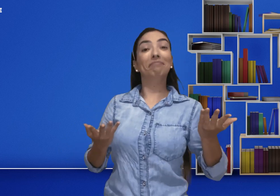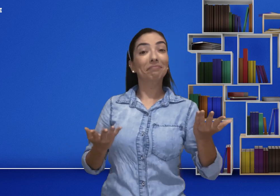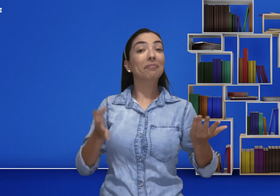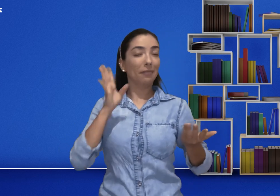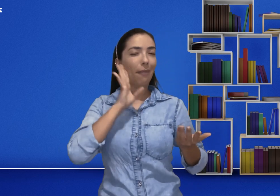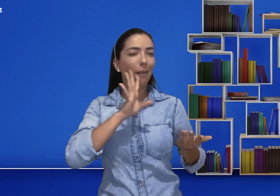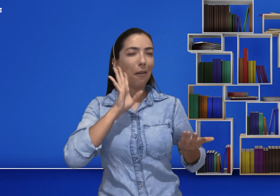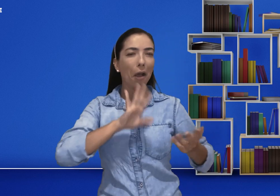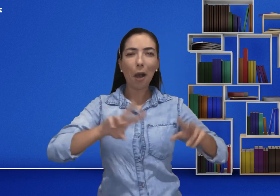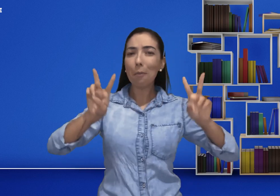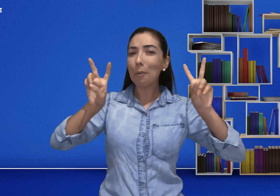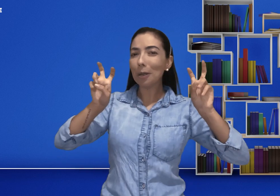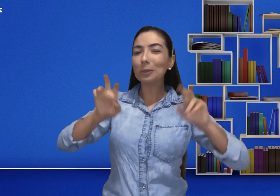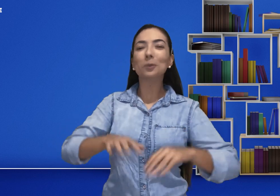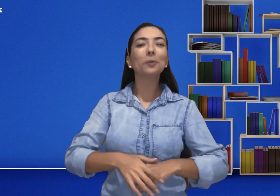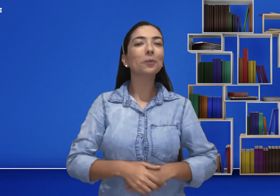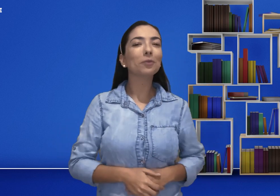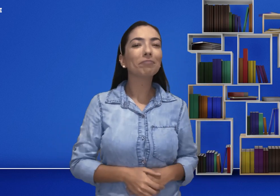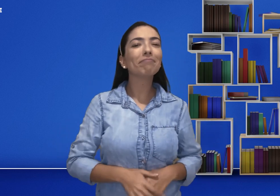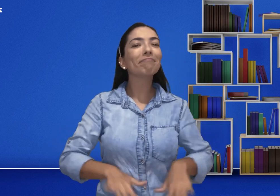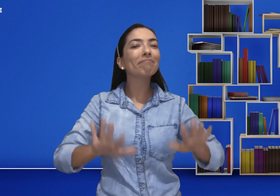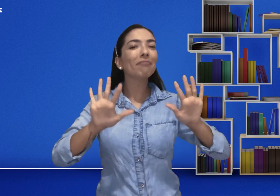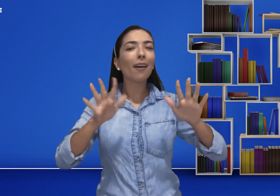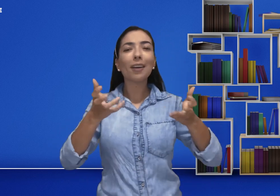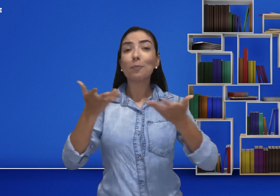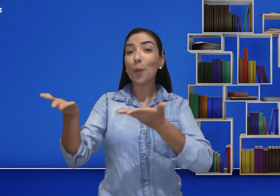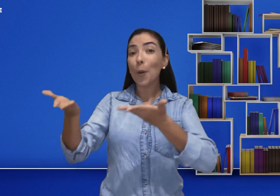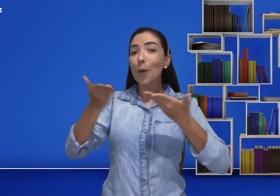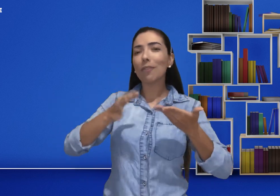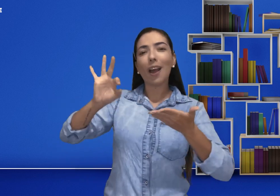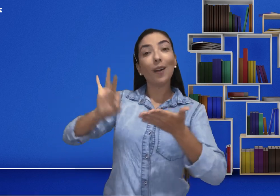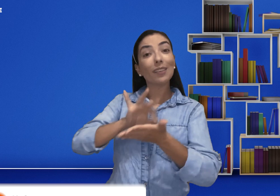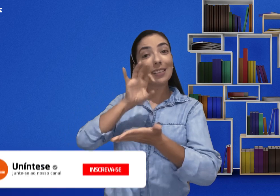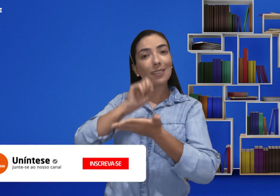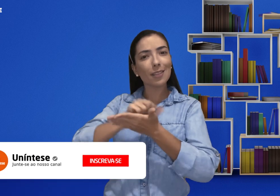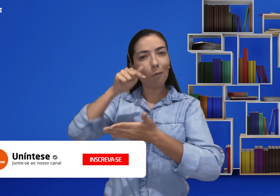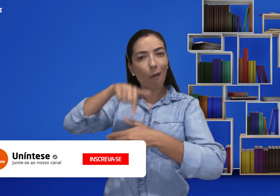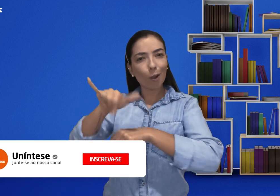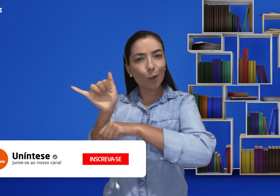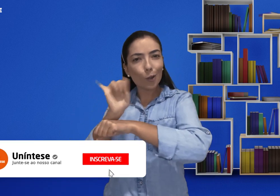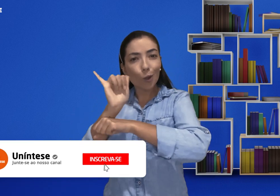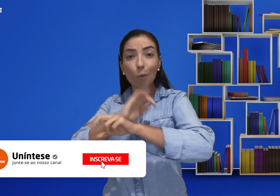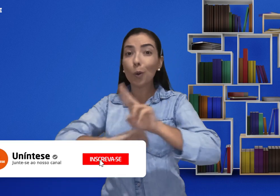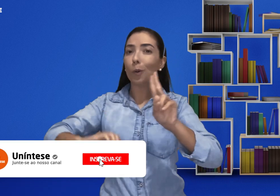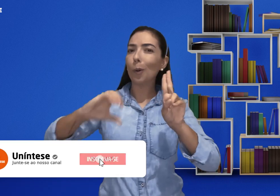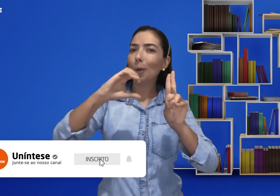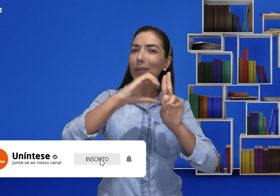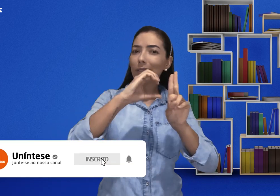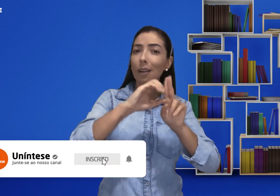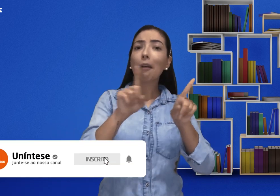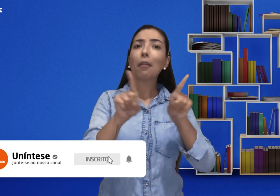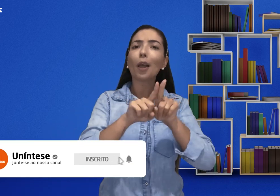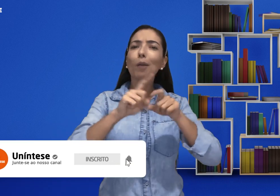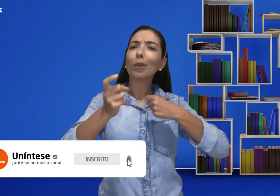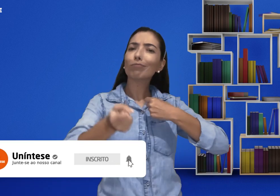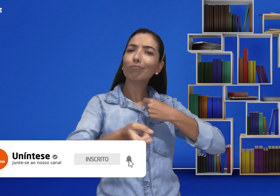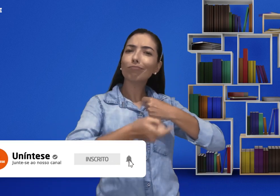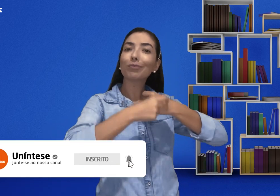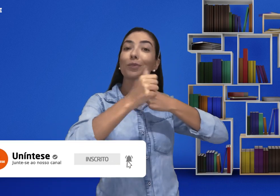legal, não é? Mas agora eu convido todos vocês a se inscreverem aqui no canal da Oníntese e a